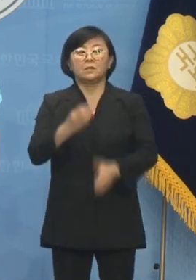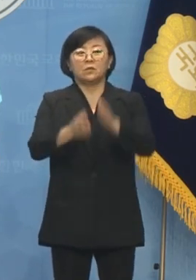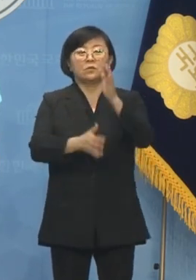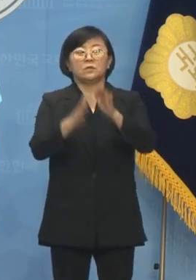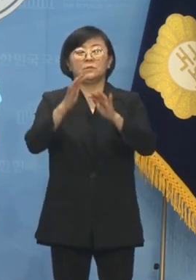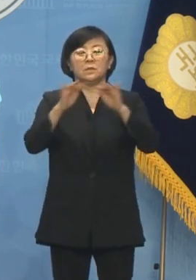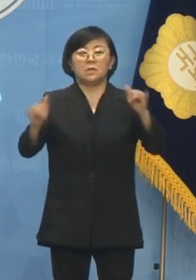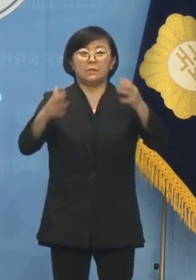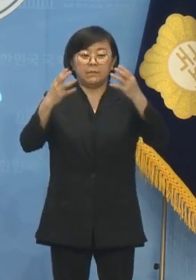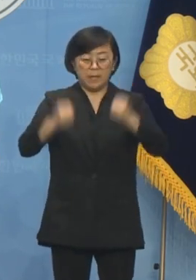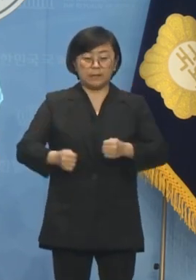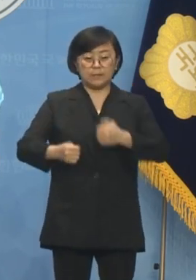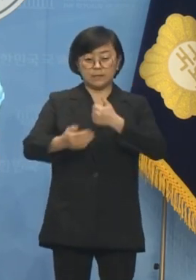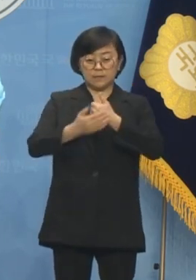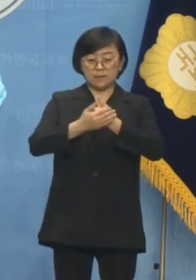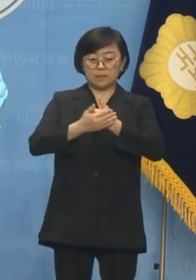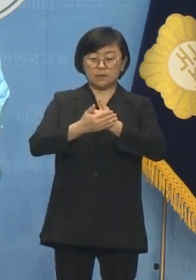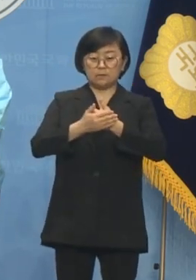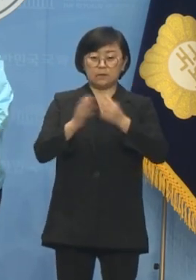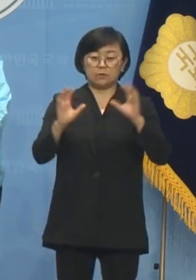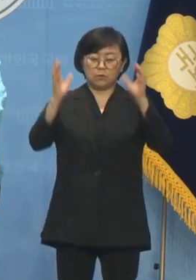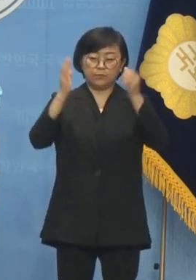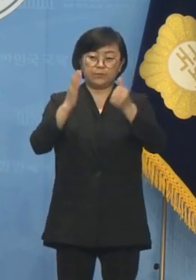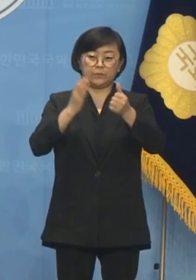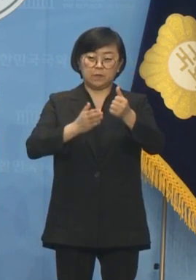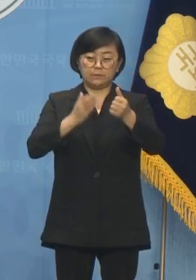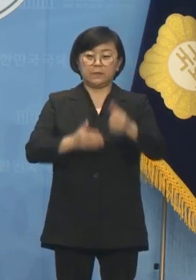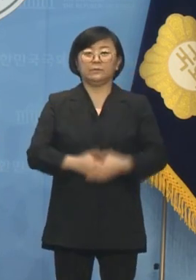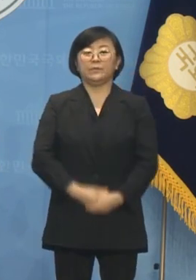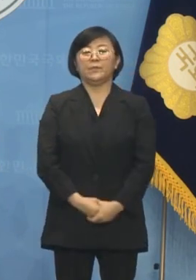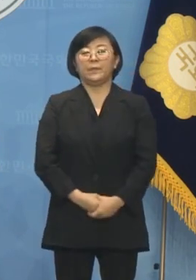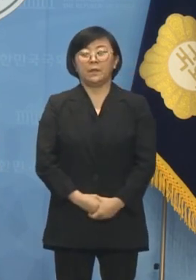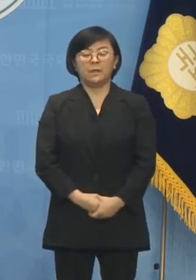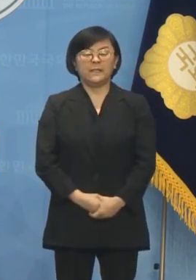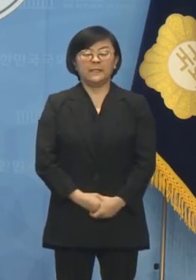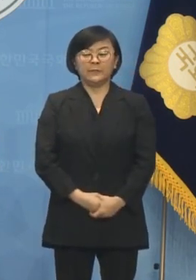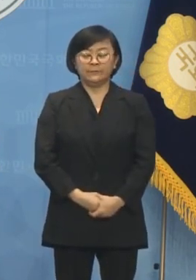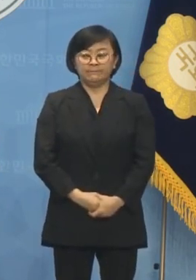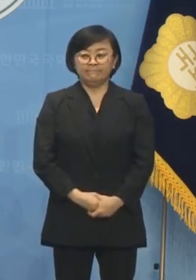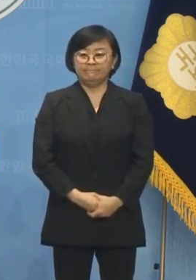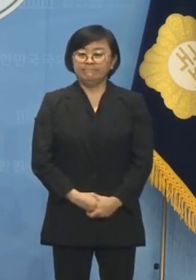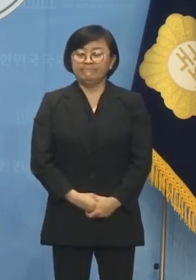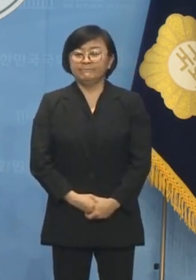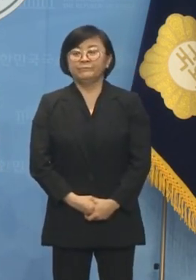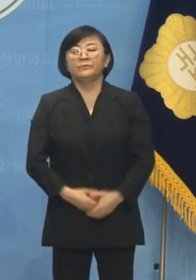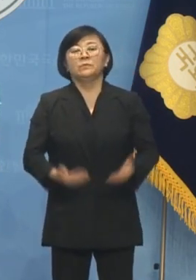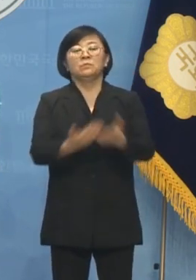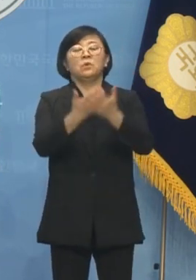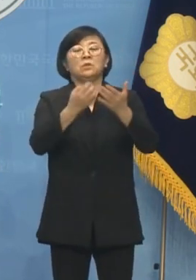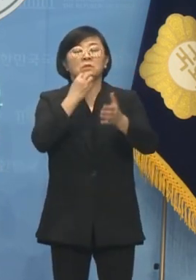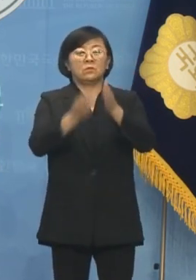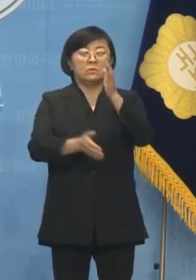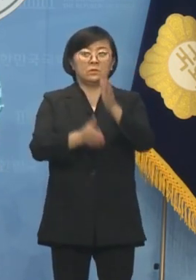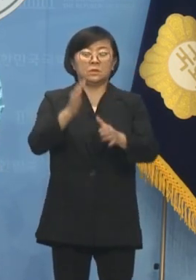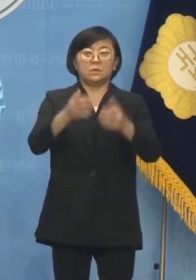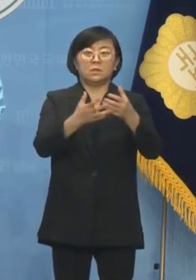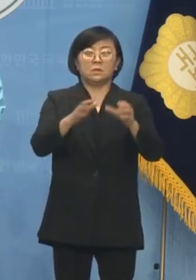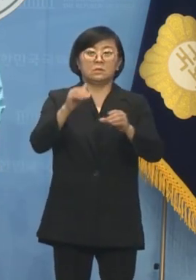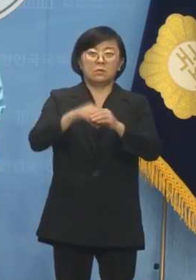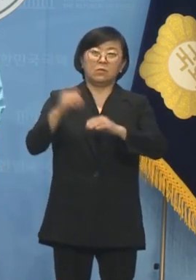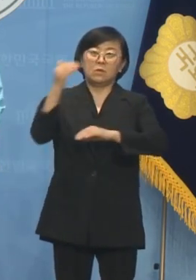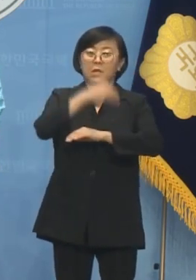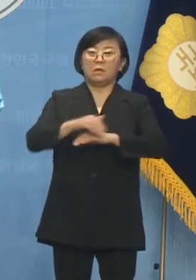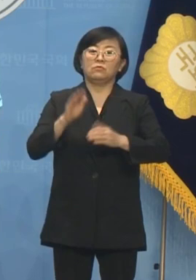많은 지지와 응원 부탁드리겠습니다. 먼저 이렇게 진보당 서울시당의 총선